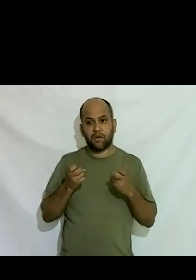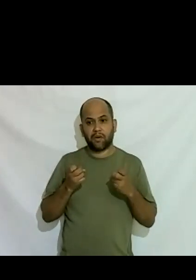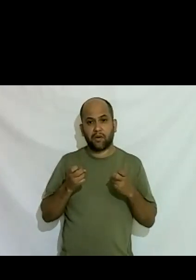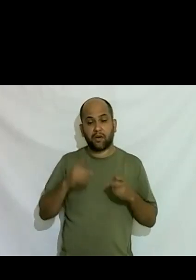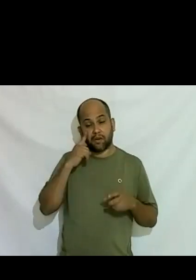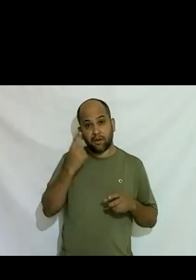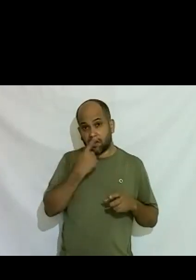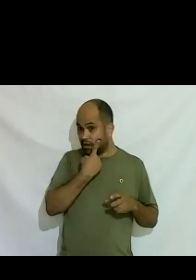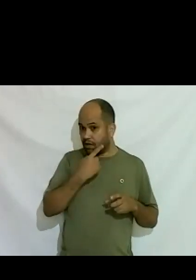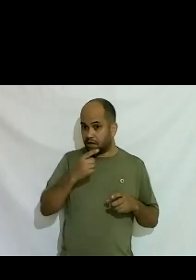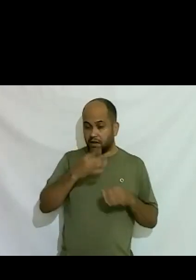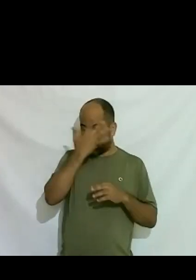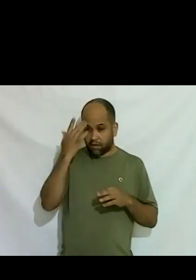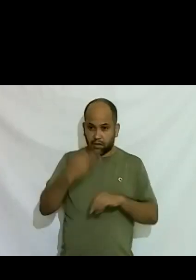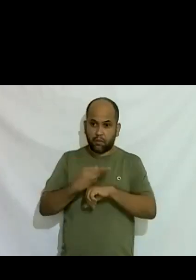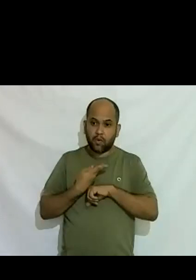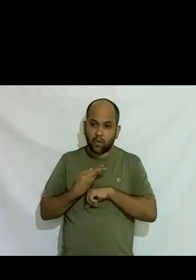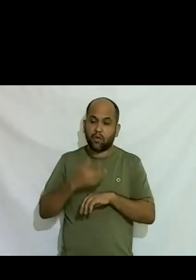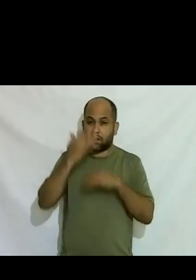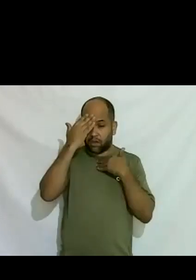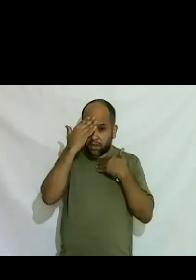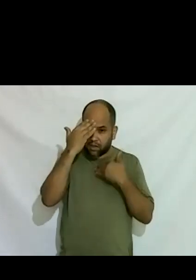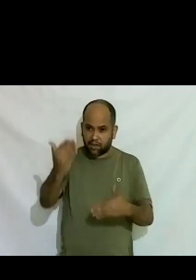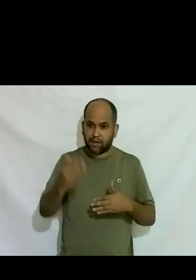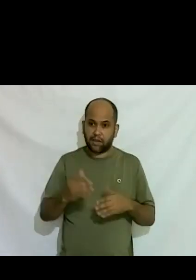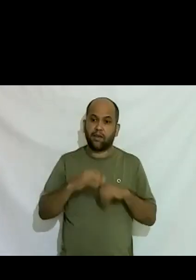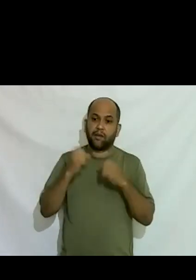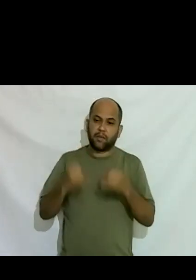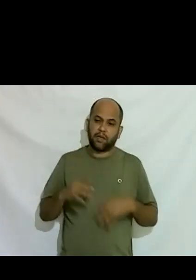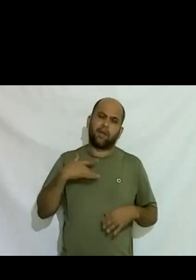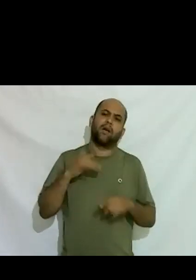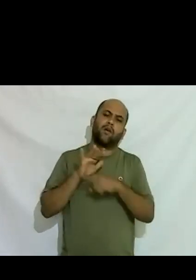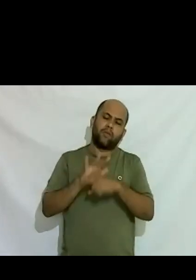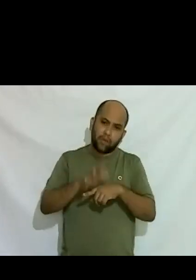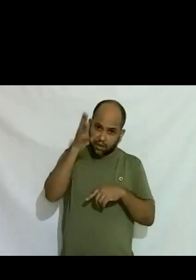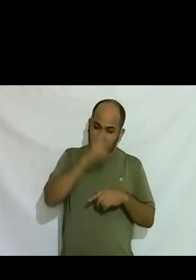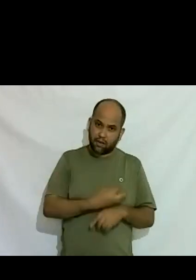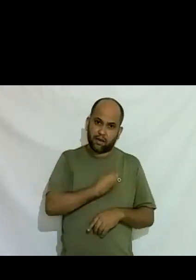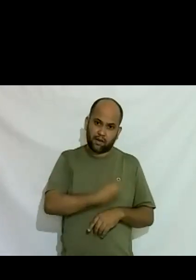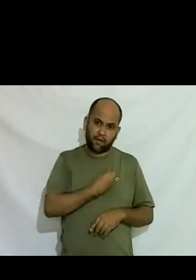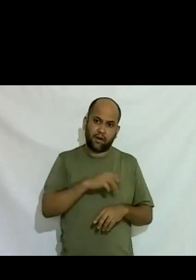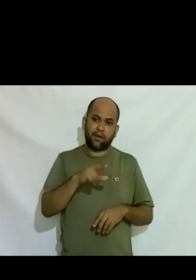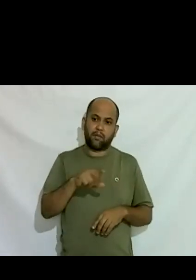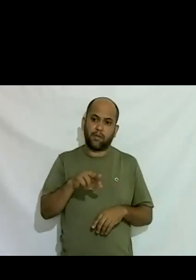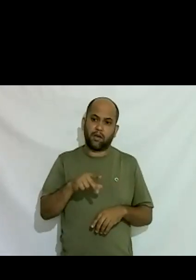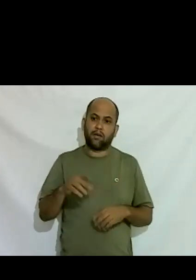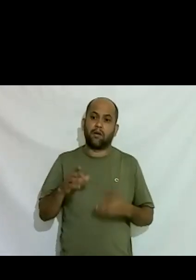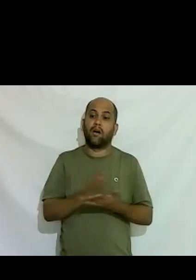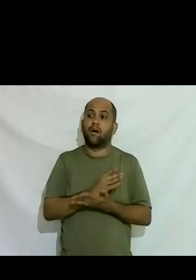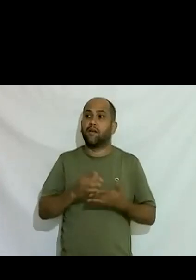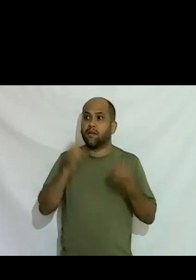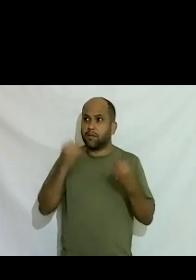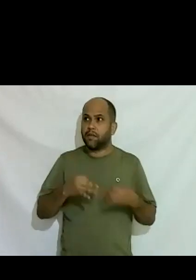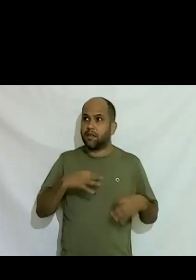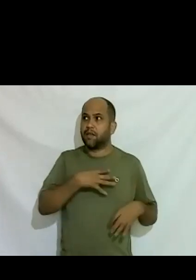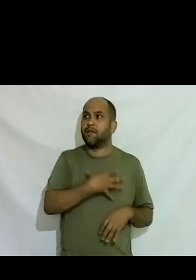pessoas que procuram às vezes pra agradecer pra dizer que eu ajudei que eu salvei a vida do irmão mães que dizem que tem filhos trans ou filhas